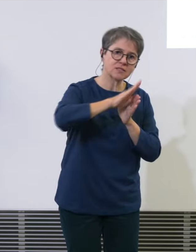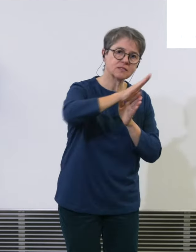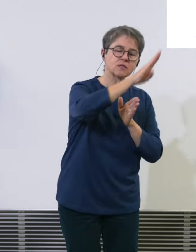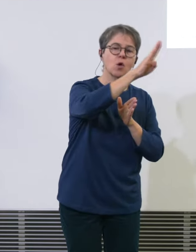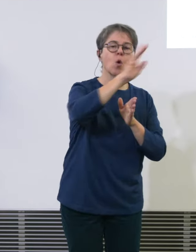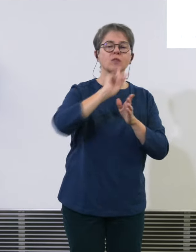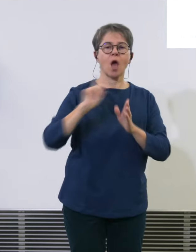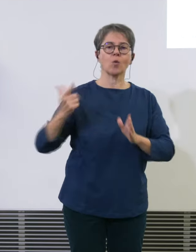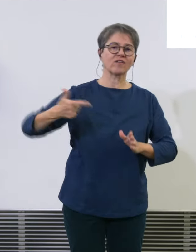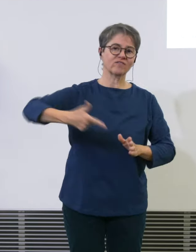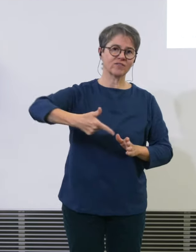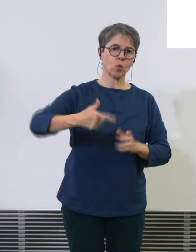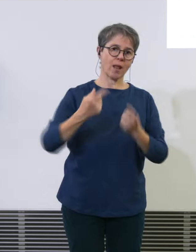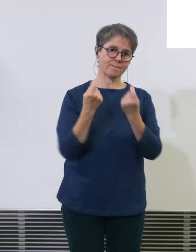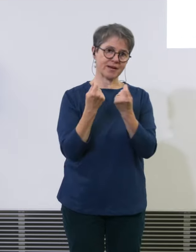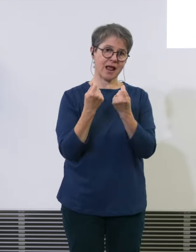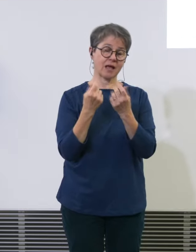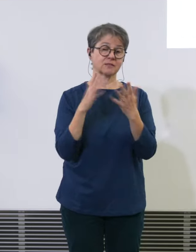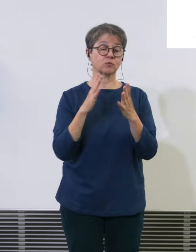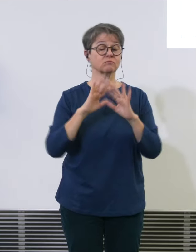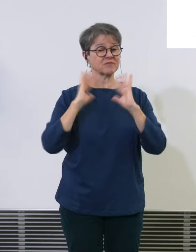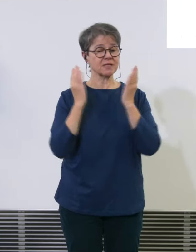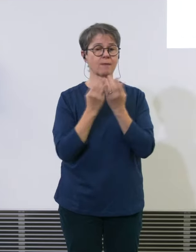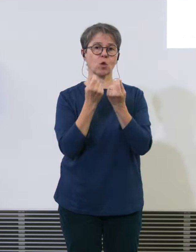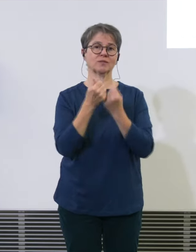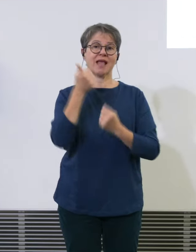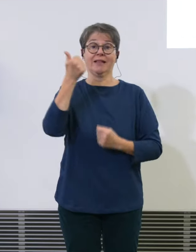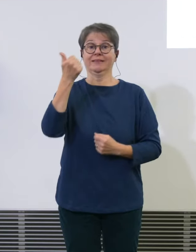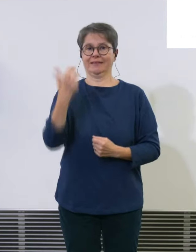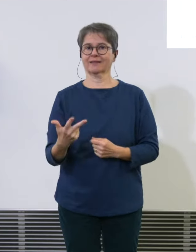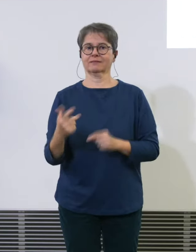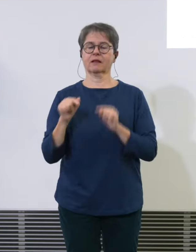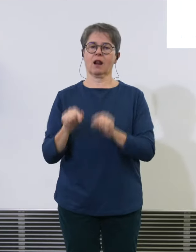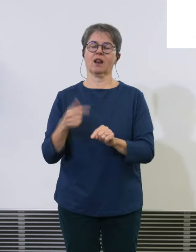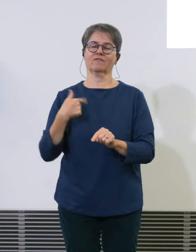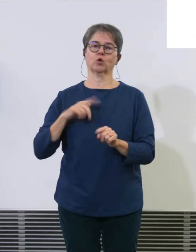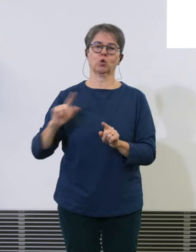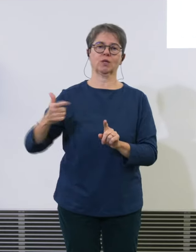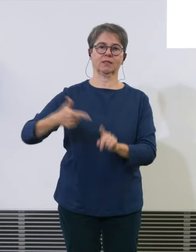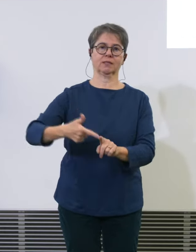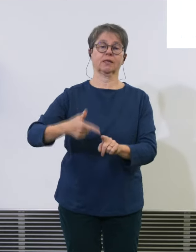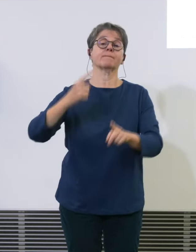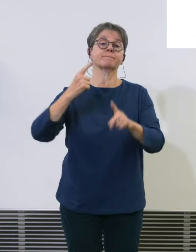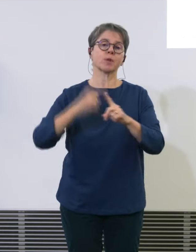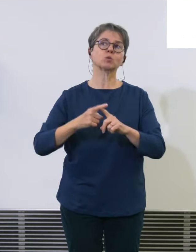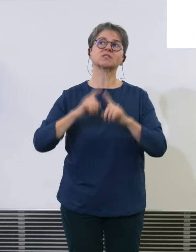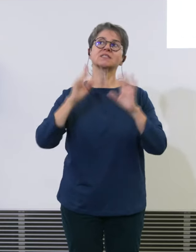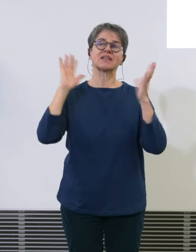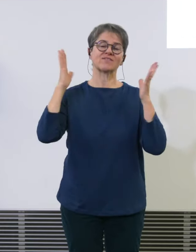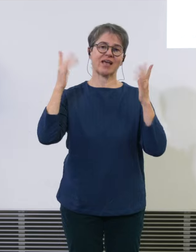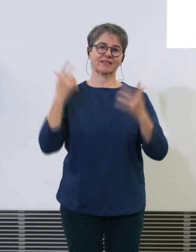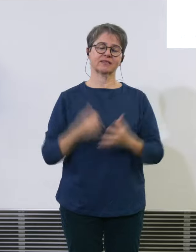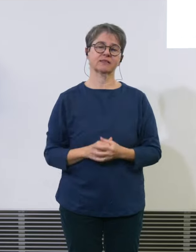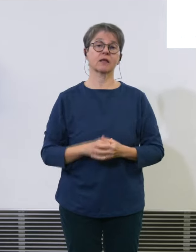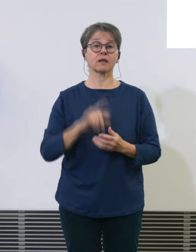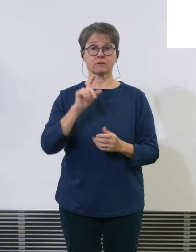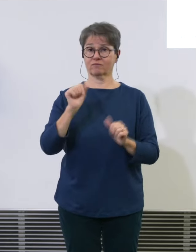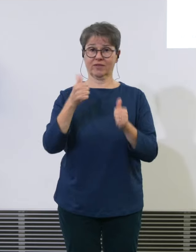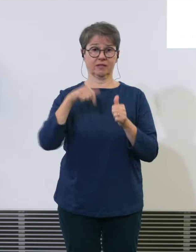Kosten ist die Treibstoff und die Wettersituation und die ist sehr relevant auch am Flughafen Zürich wir haben etwa dreimal